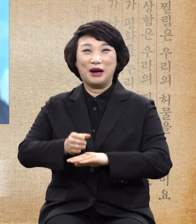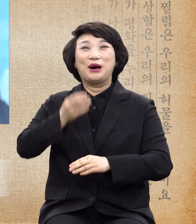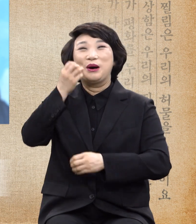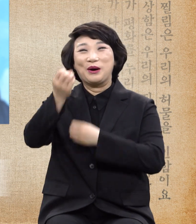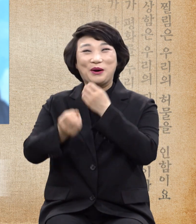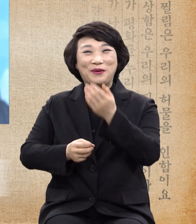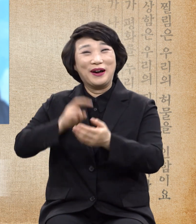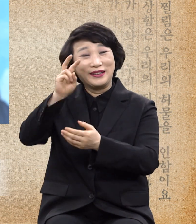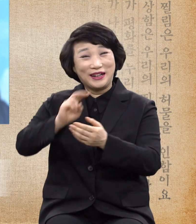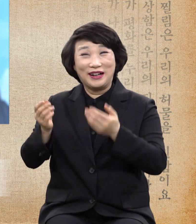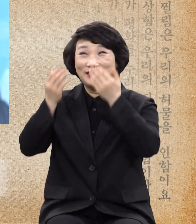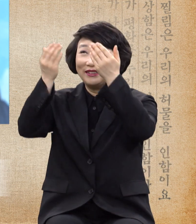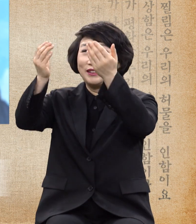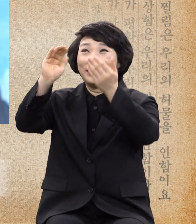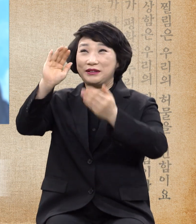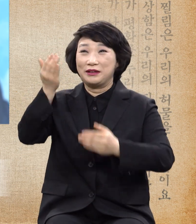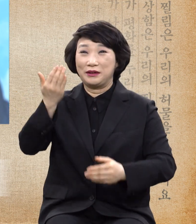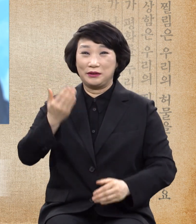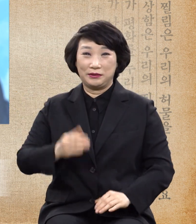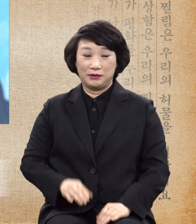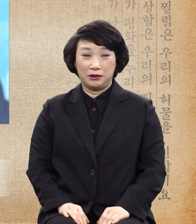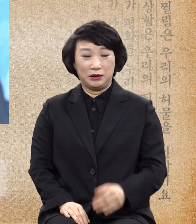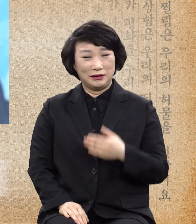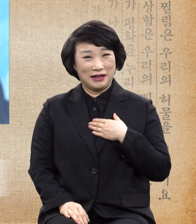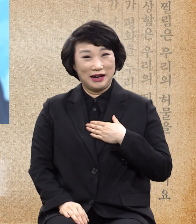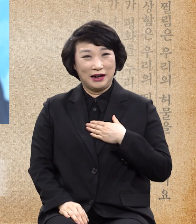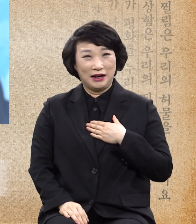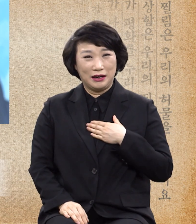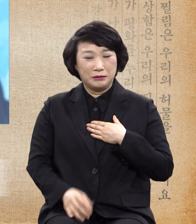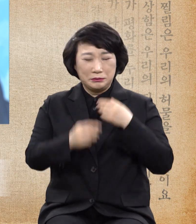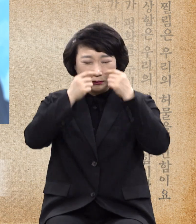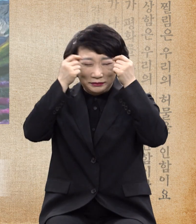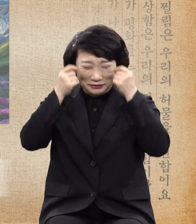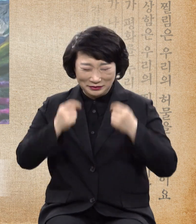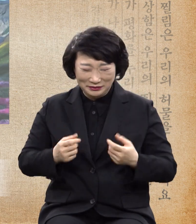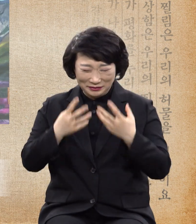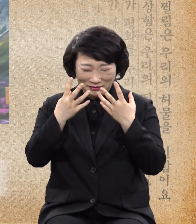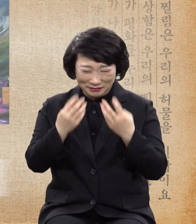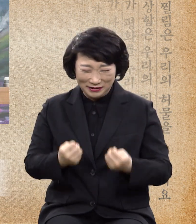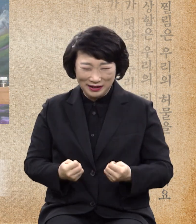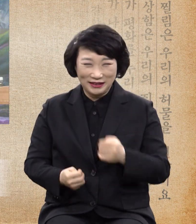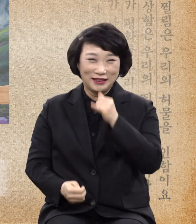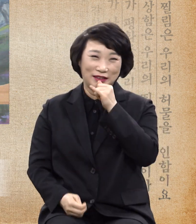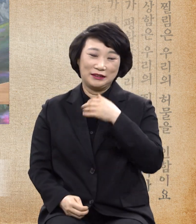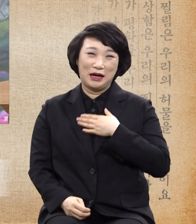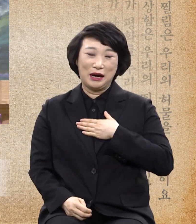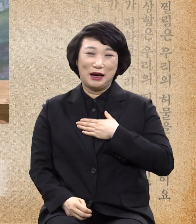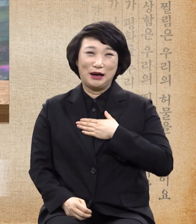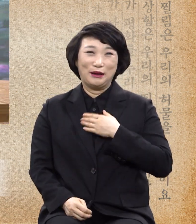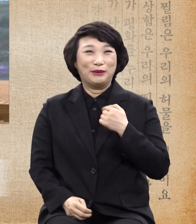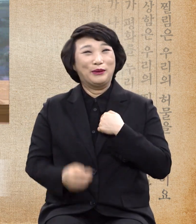진정감사합니다 저는 자주 많이 울어요 왜 자주 많이 우냐